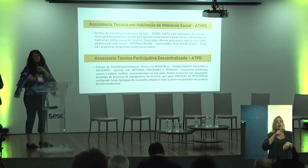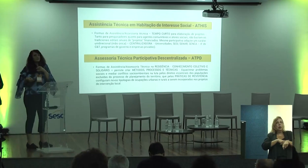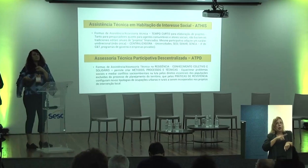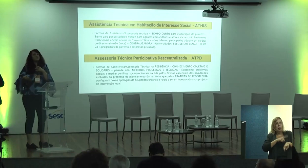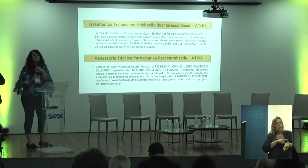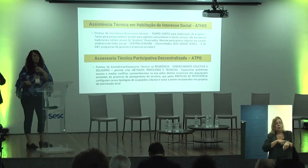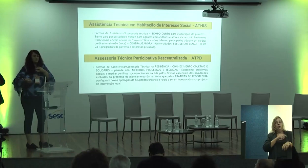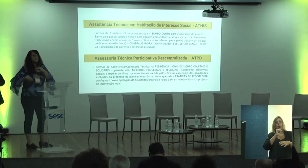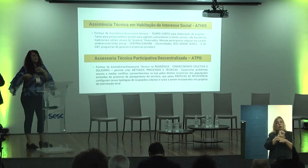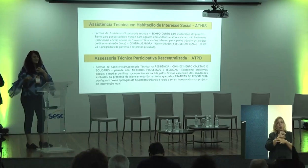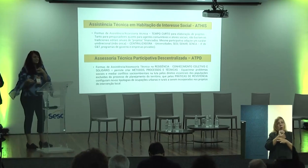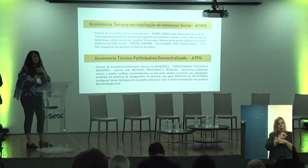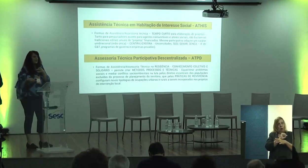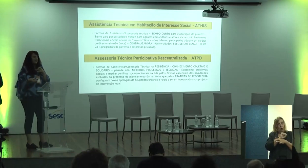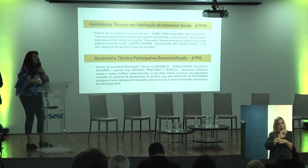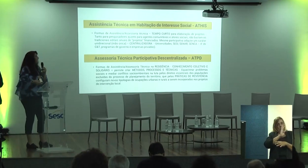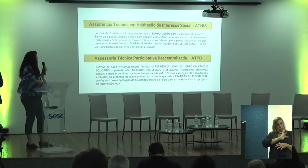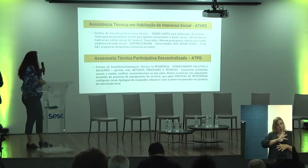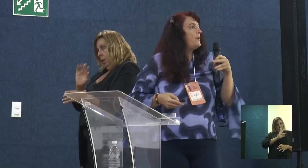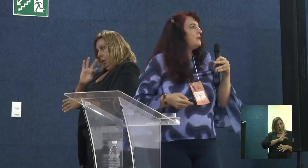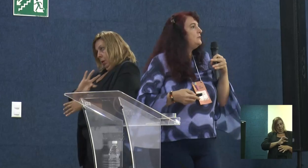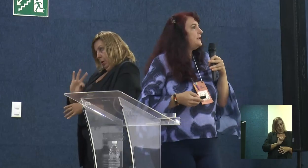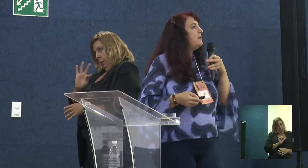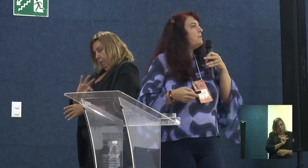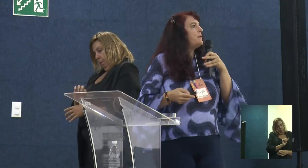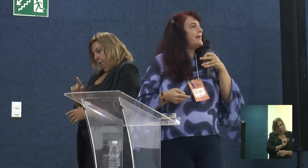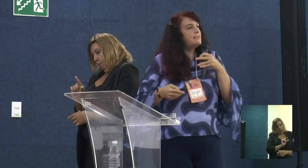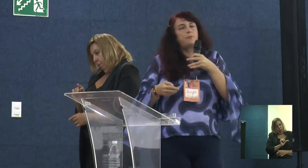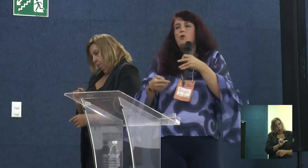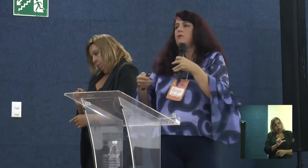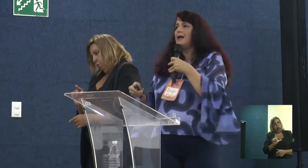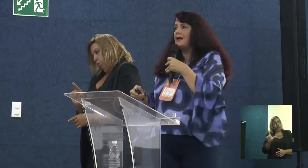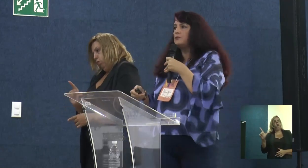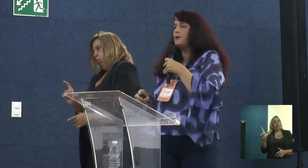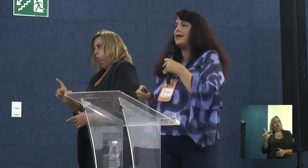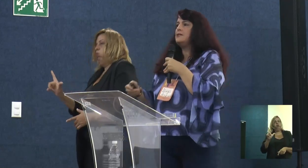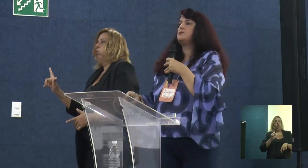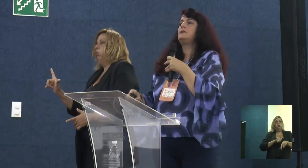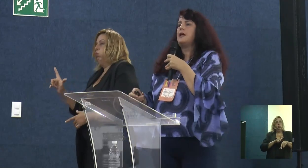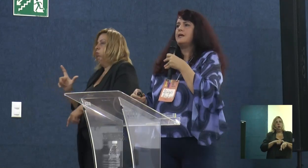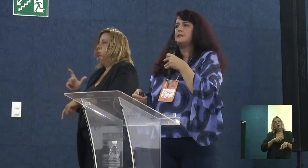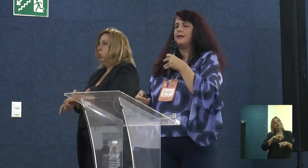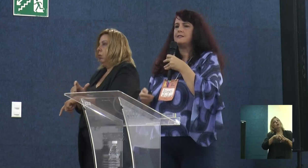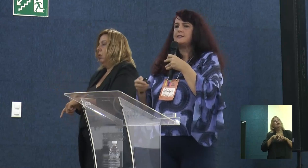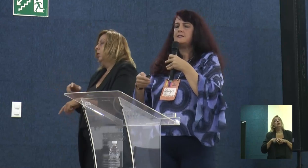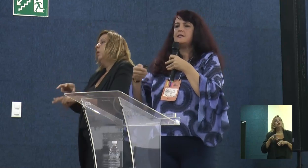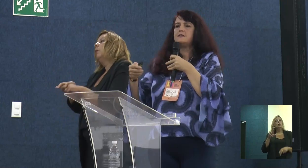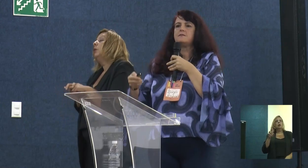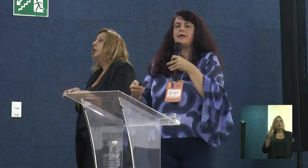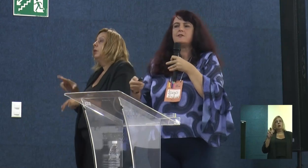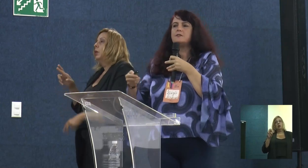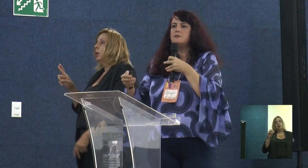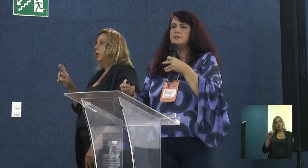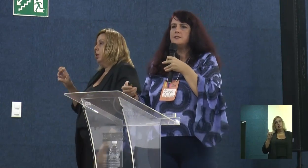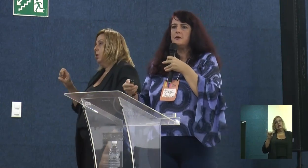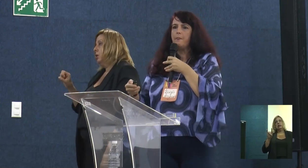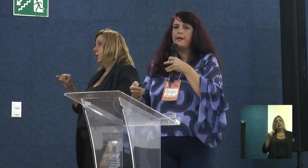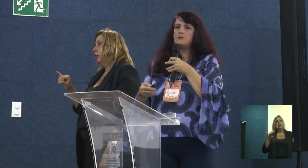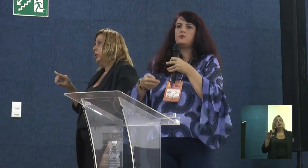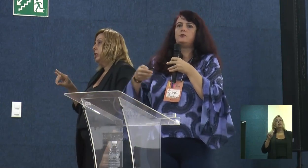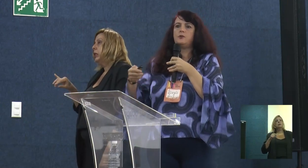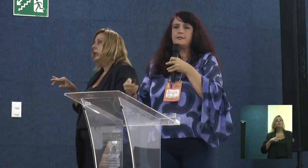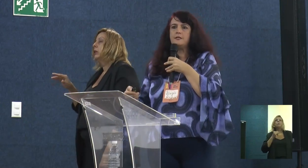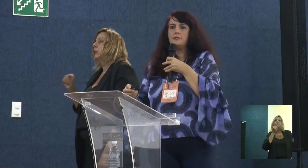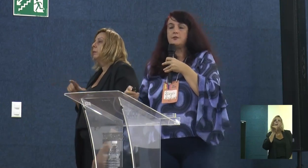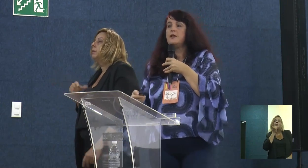um tempo curto de assistência até para um tempo mais prolongado. Para isso que tem a residência. As residências médicas são assim.